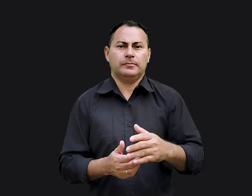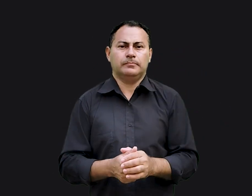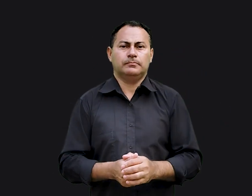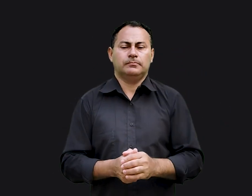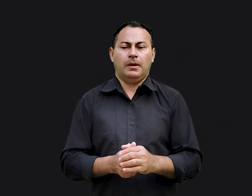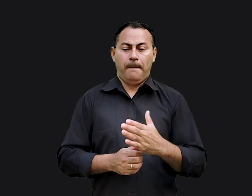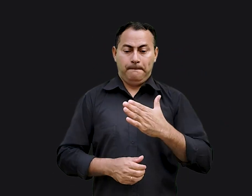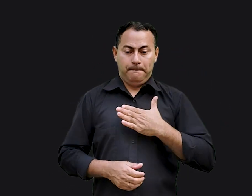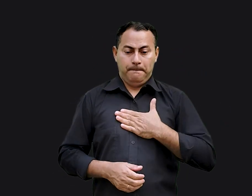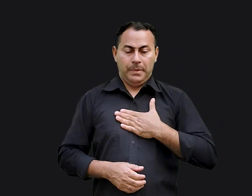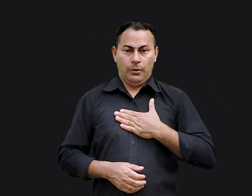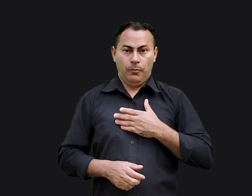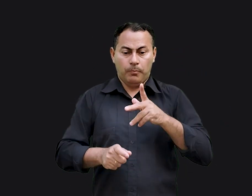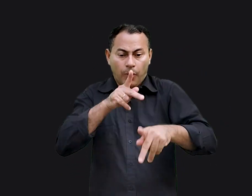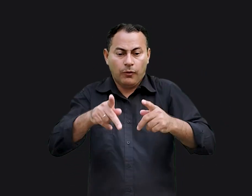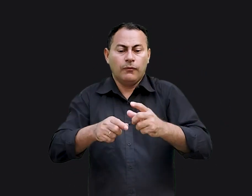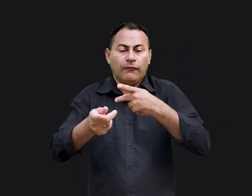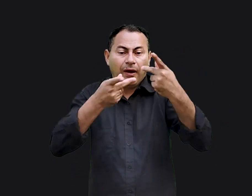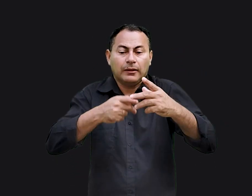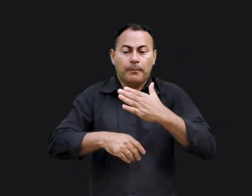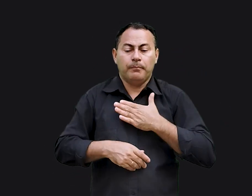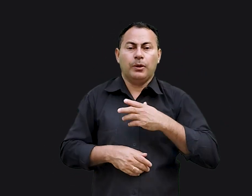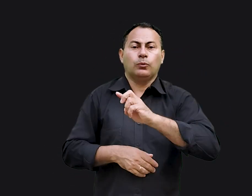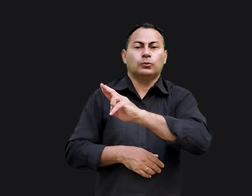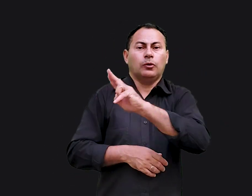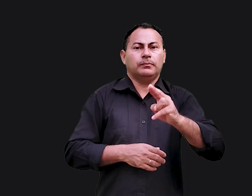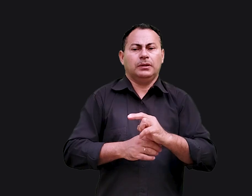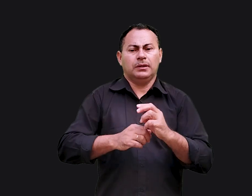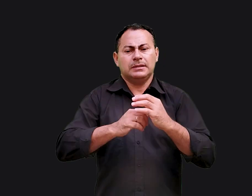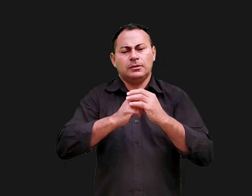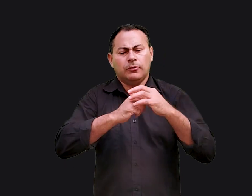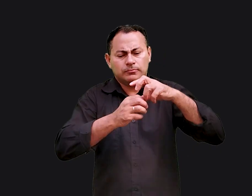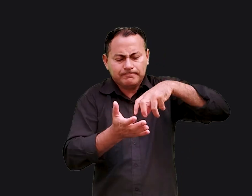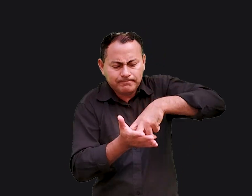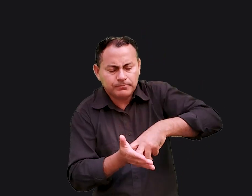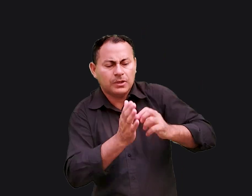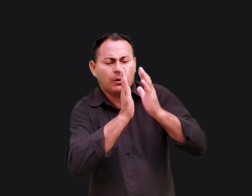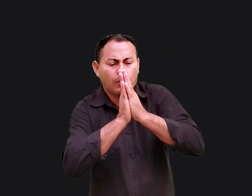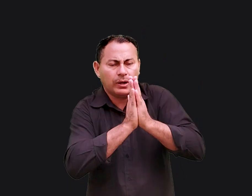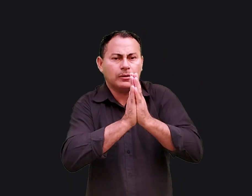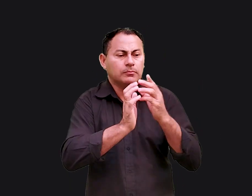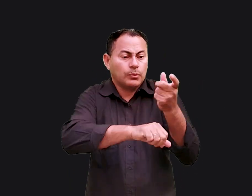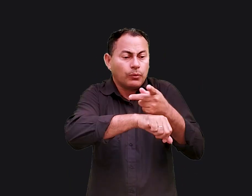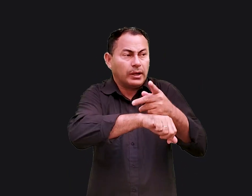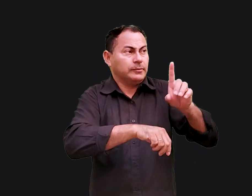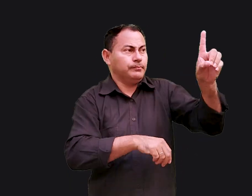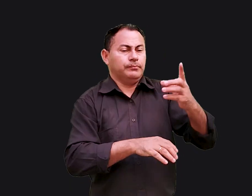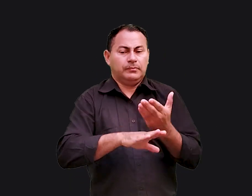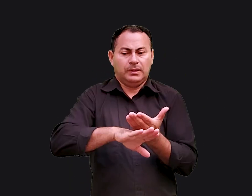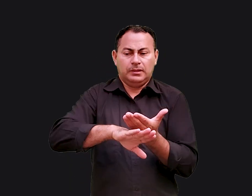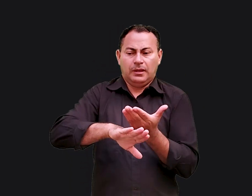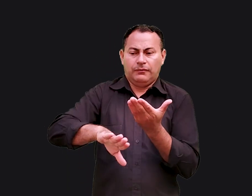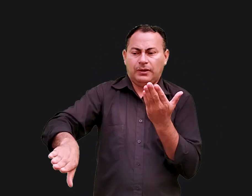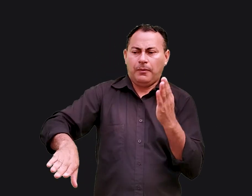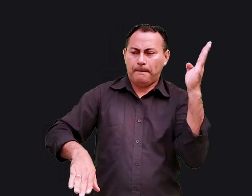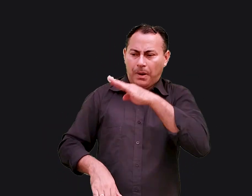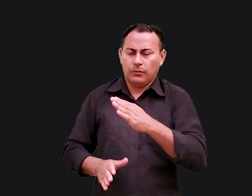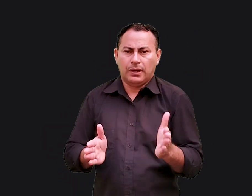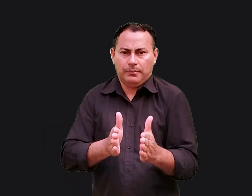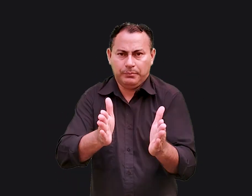era Se o meu povo que se chama pelo meu nome se humilhar e orar, buscar a minha face e se afastar dos seus